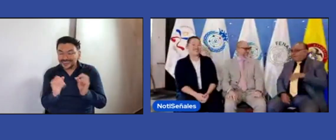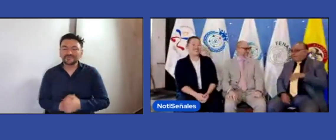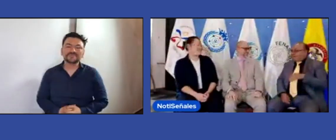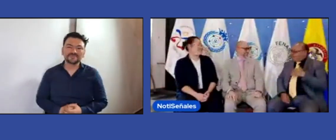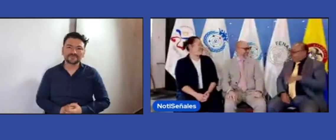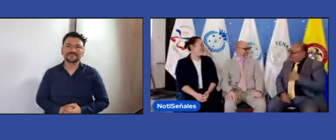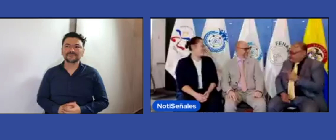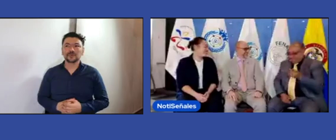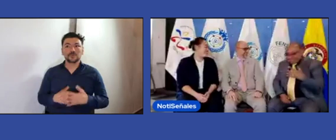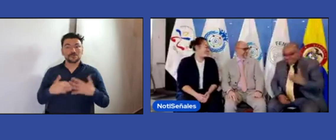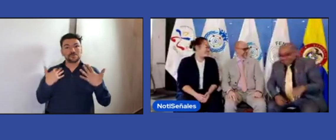¡Guau!